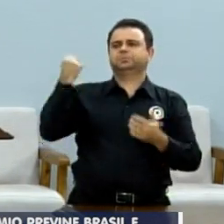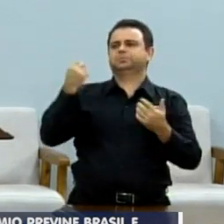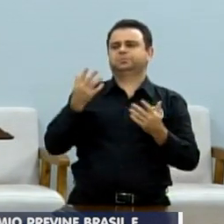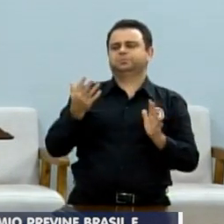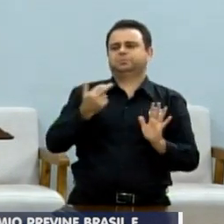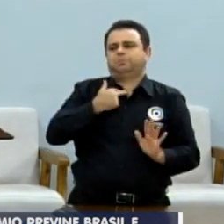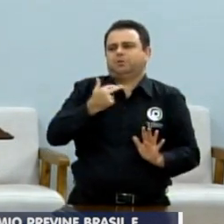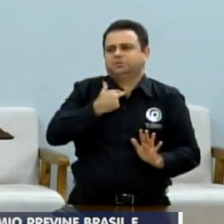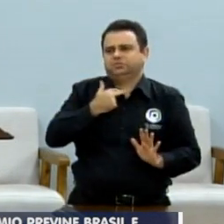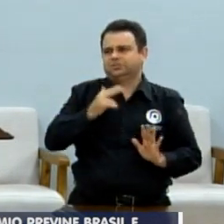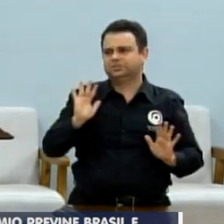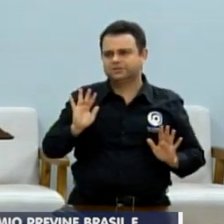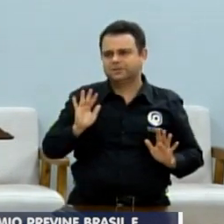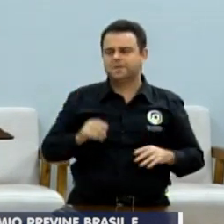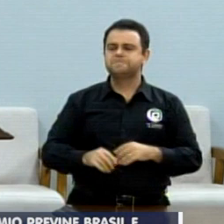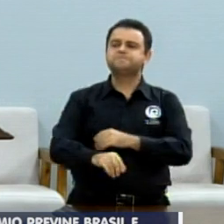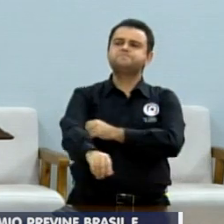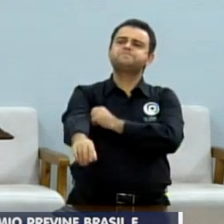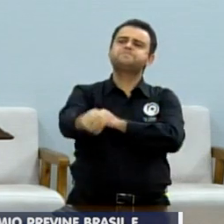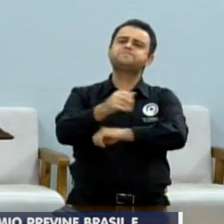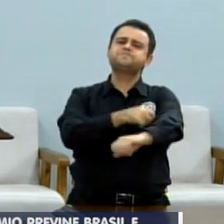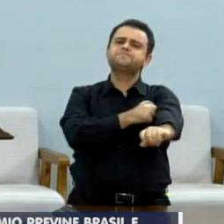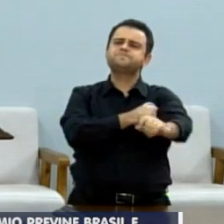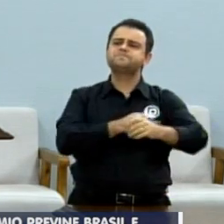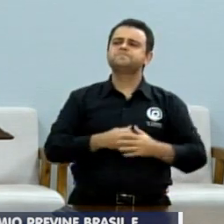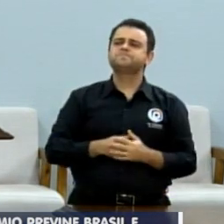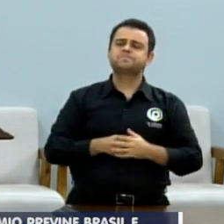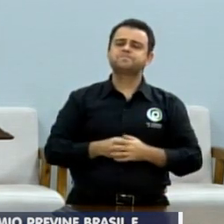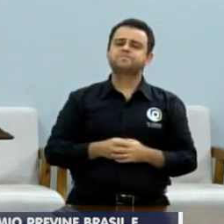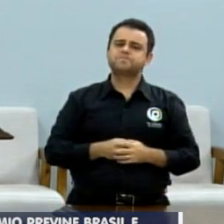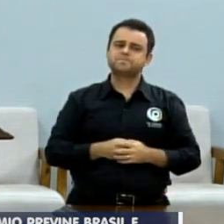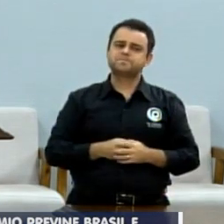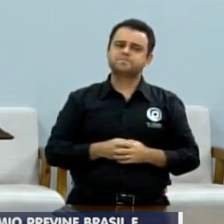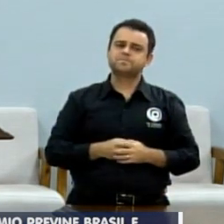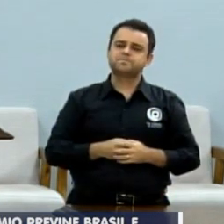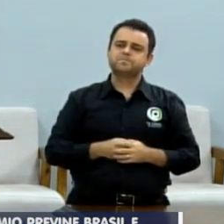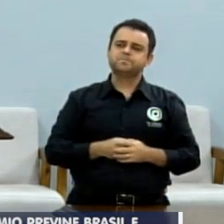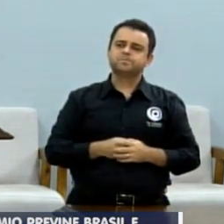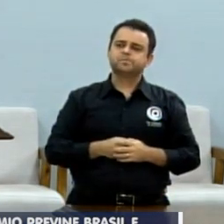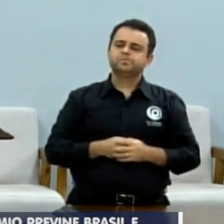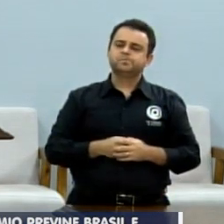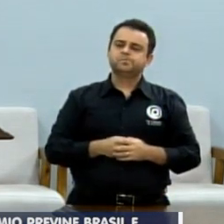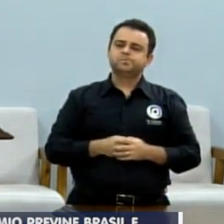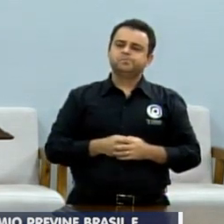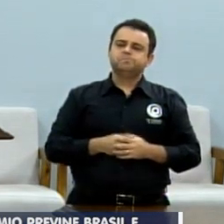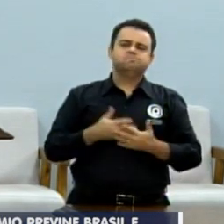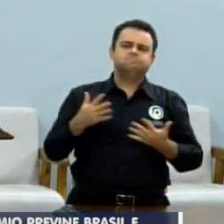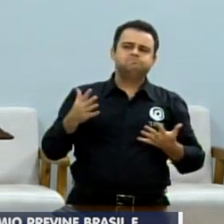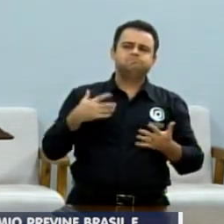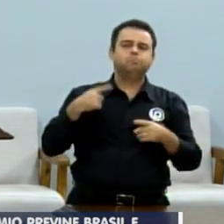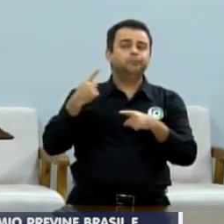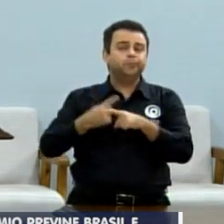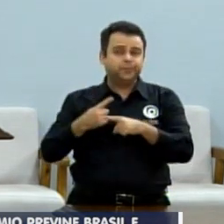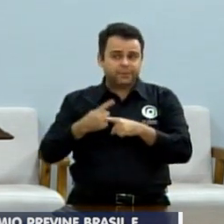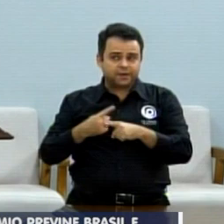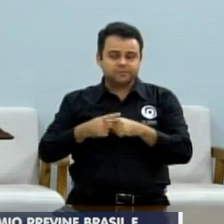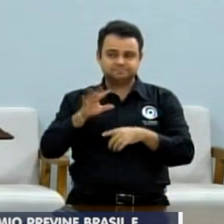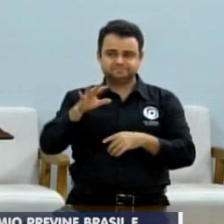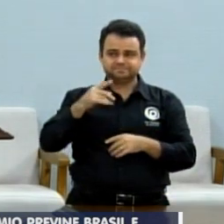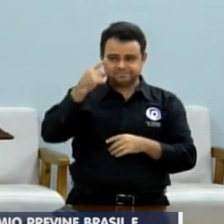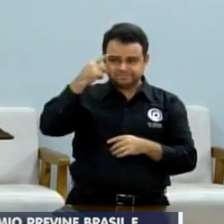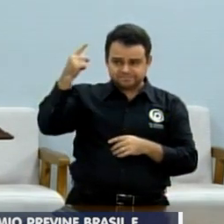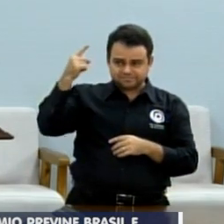Eu falo isso, eu falo isso no cinco minutos, porque nós botamos aquele 1%,